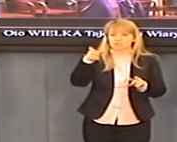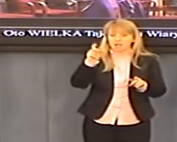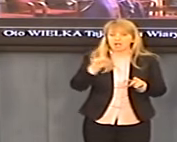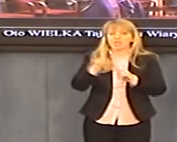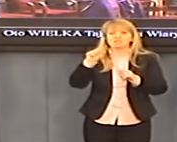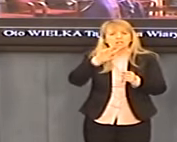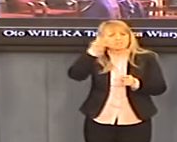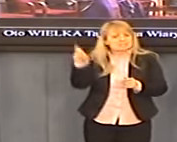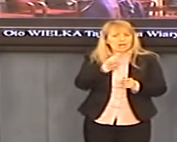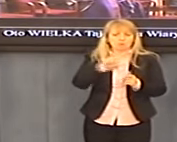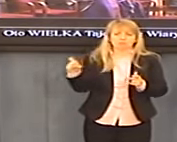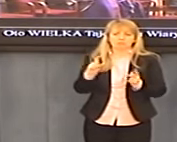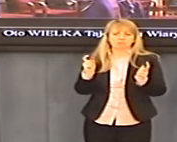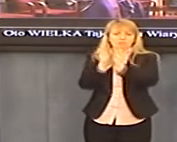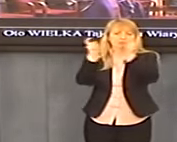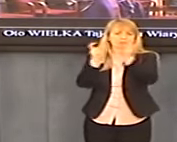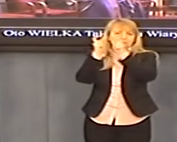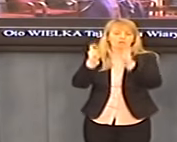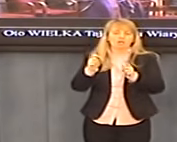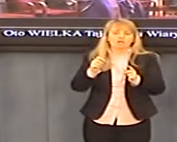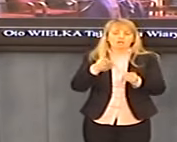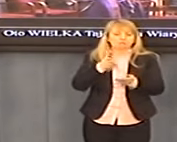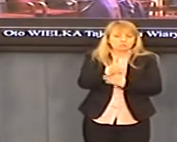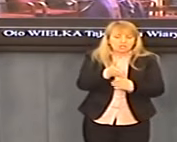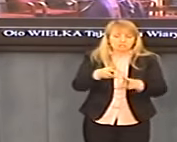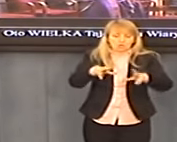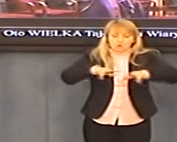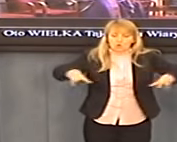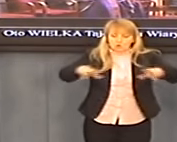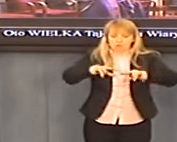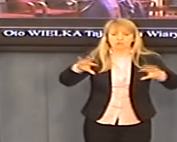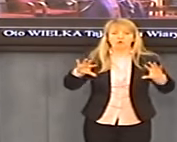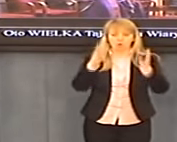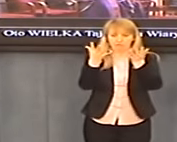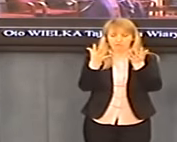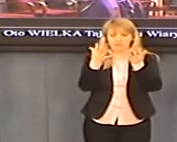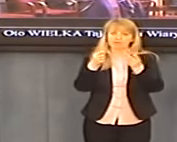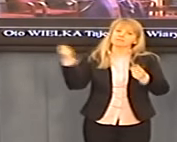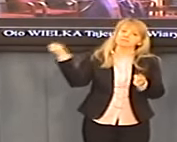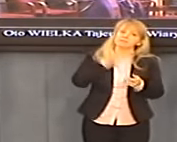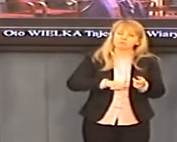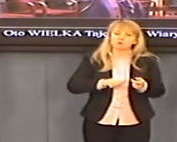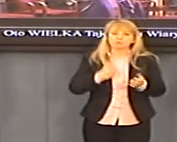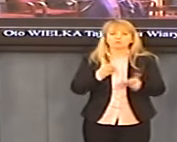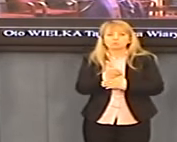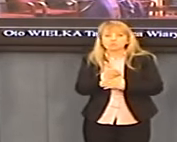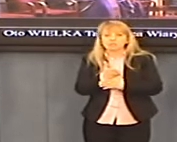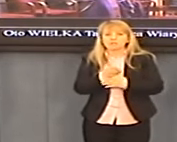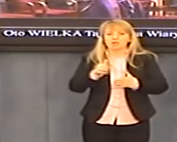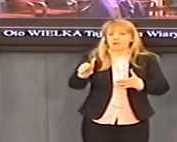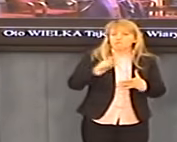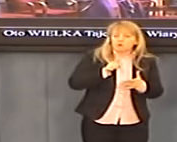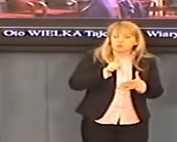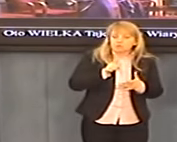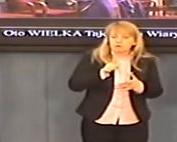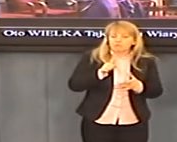Protesty ze strony rodzin, ofiar, tysięcy ofiar zamordowanych przez huntę wojskową, z którą